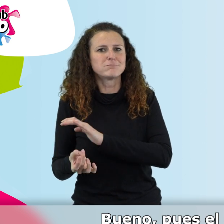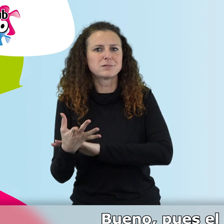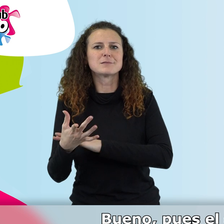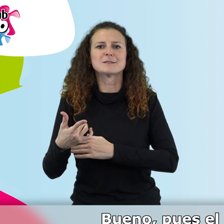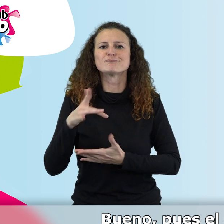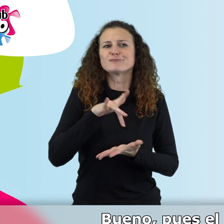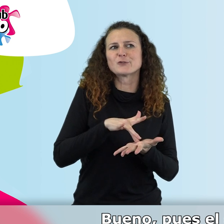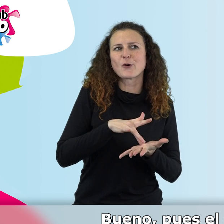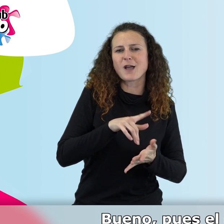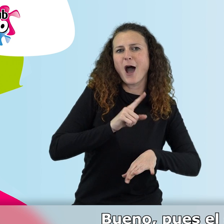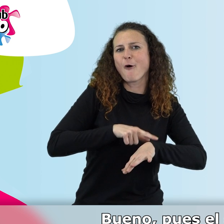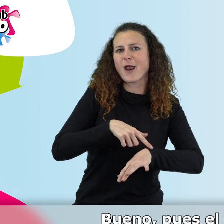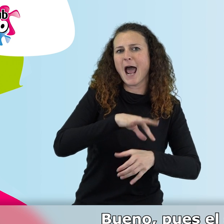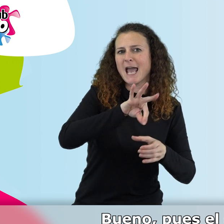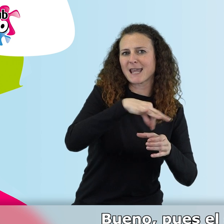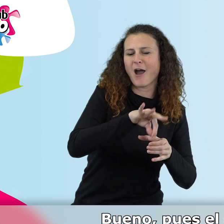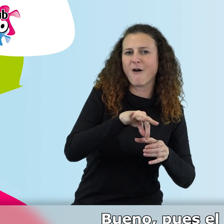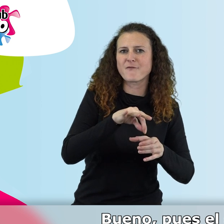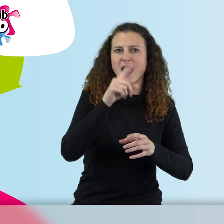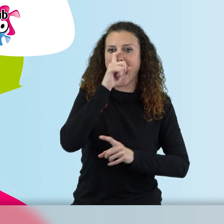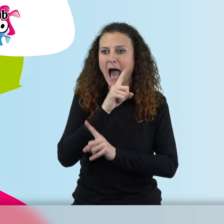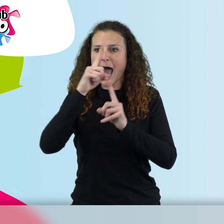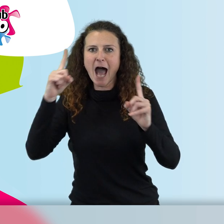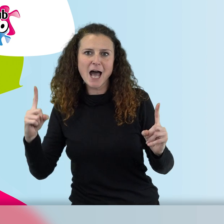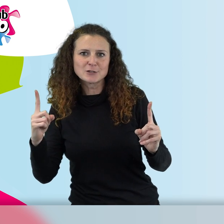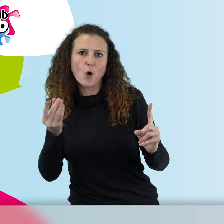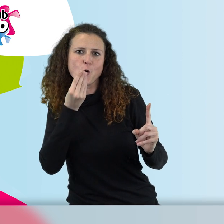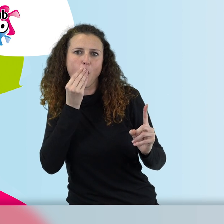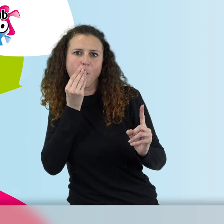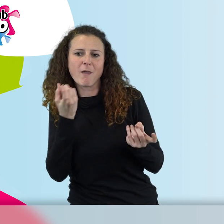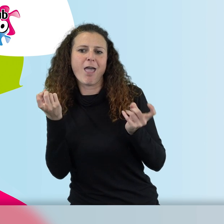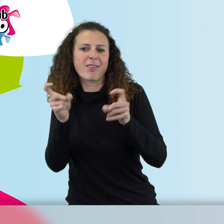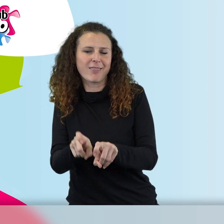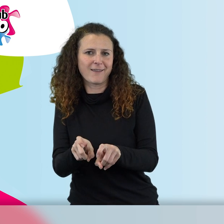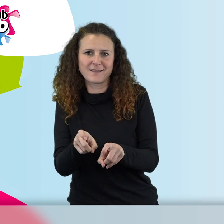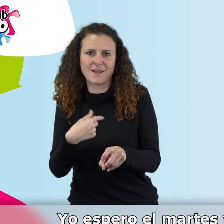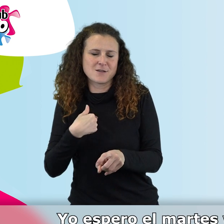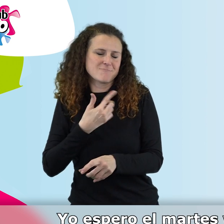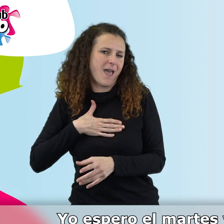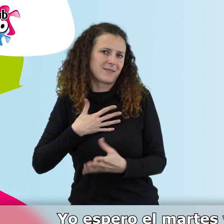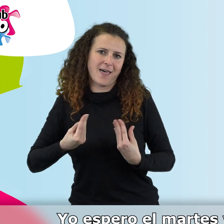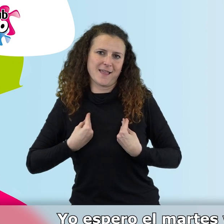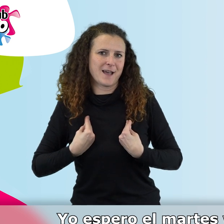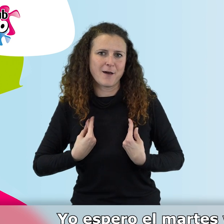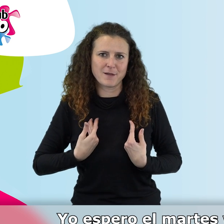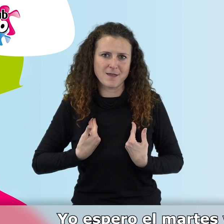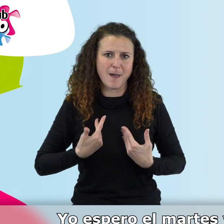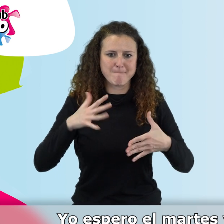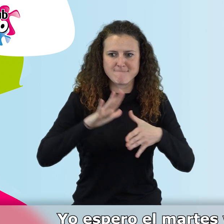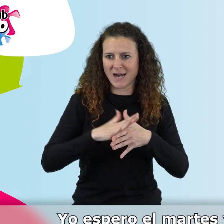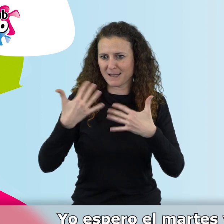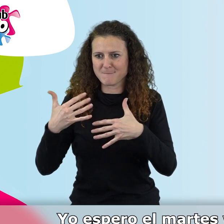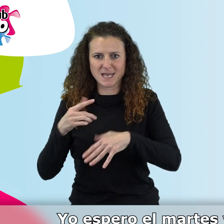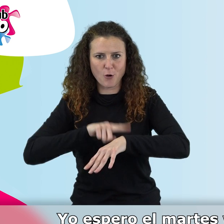pues el cafetito, una comida anual y, bueno, encantada de la vida. O sea, yo espero el martes y el